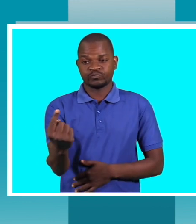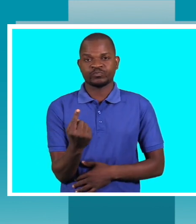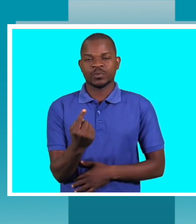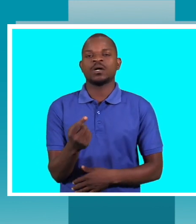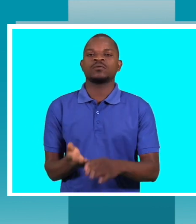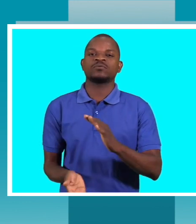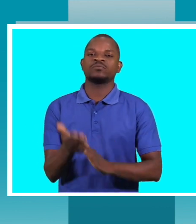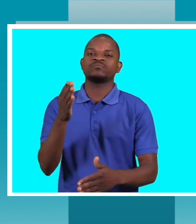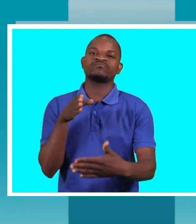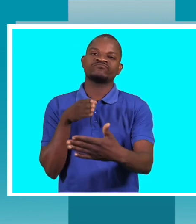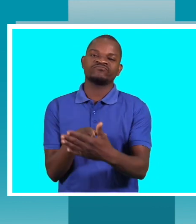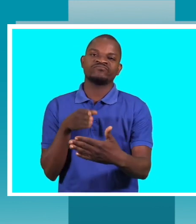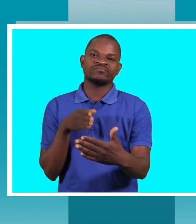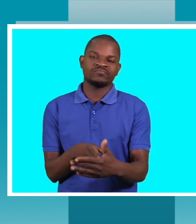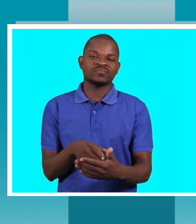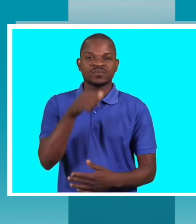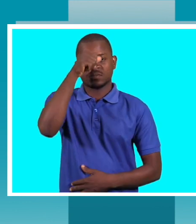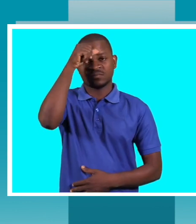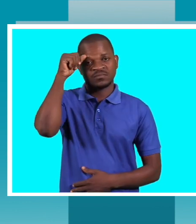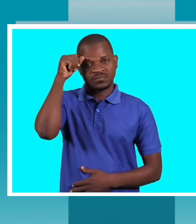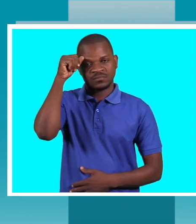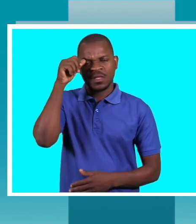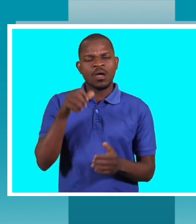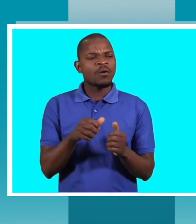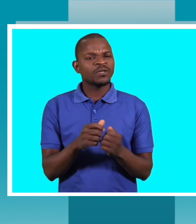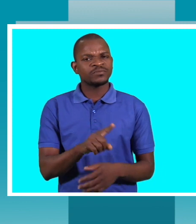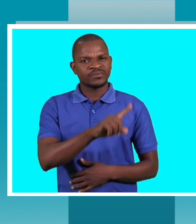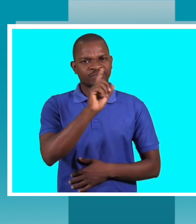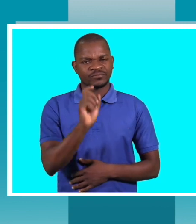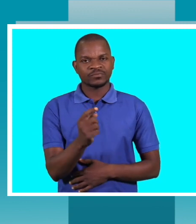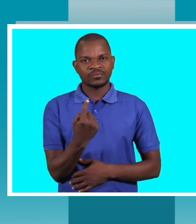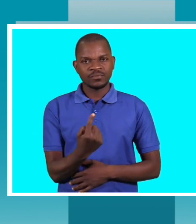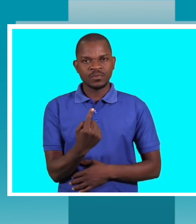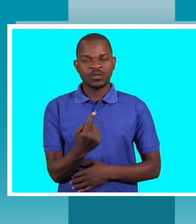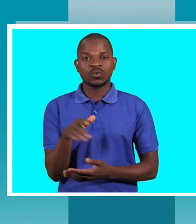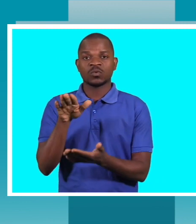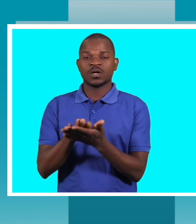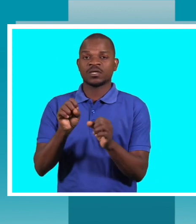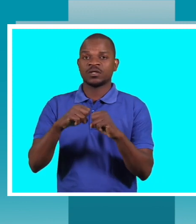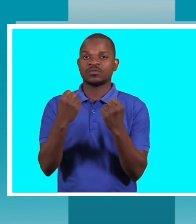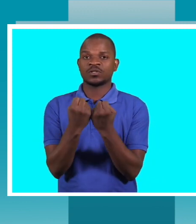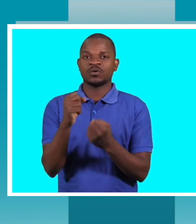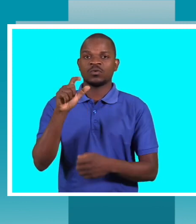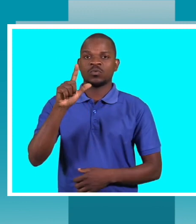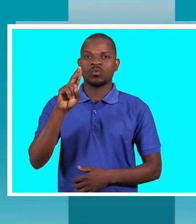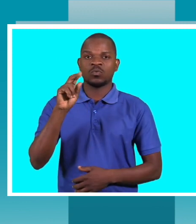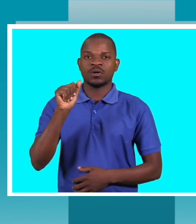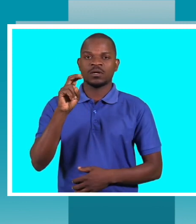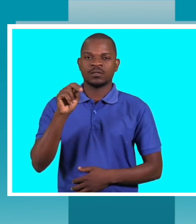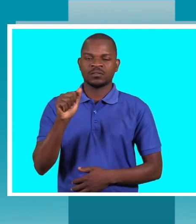tem essa barreira. Então, é muito complicado. Eu sei que a Luana abrega crianças com várias patologias, e